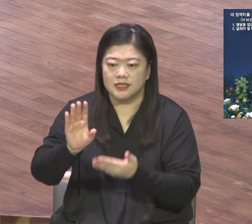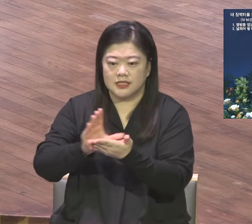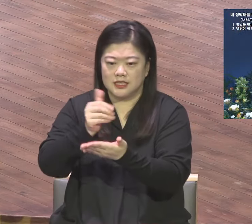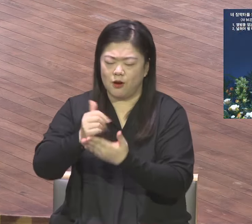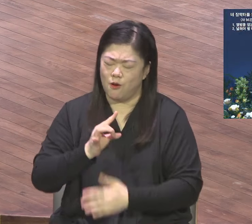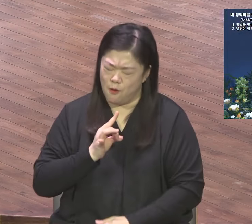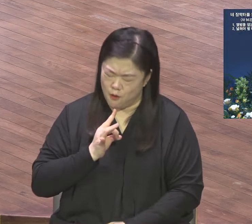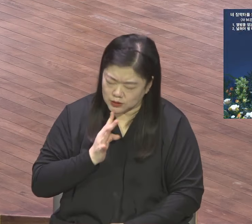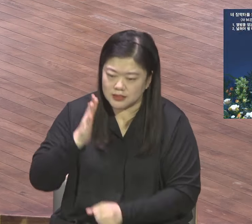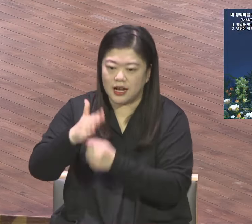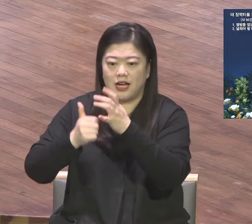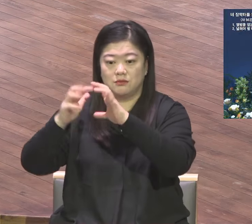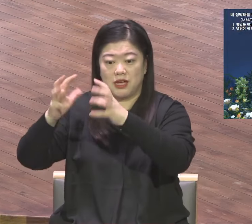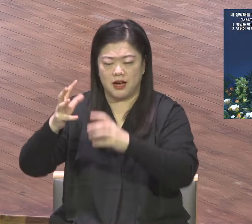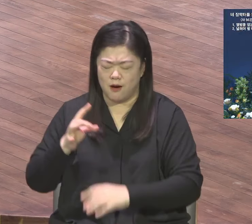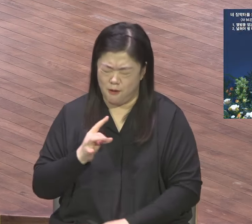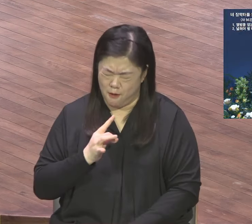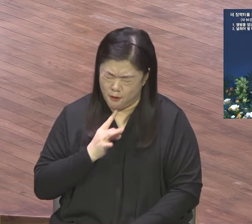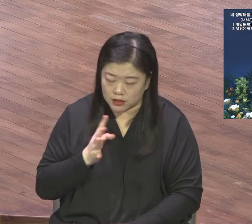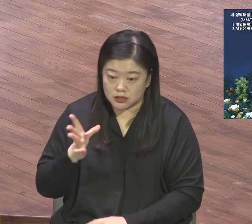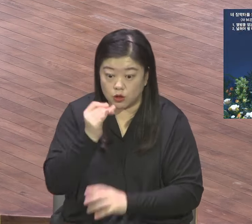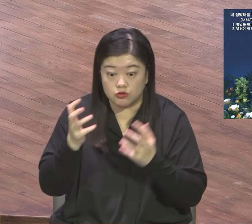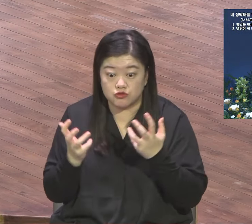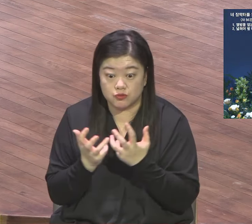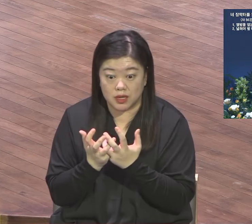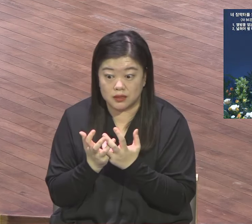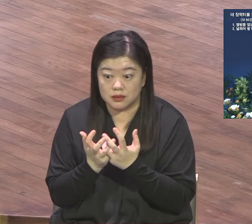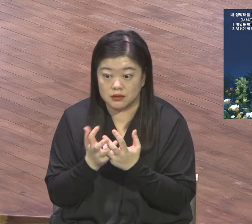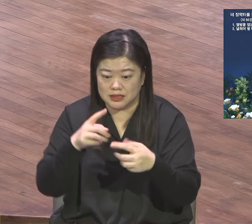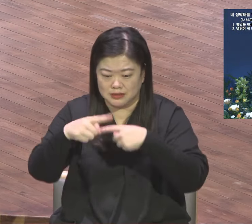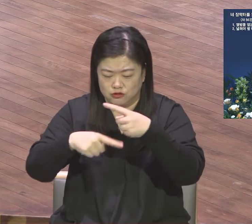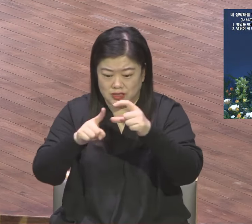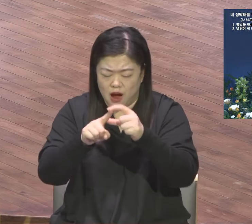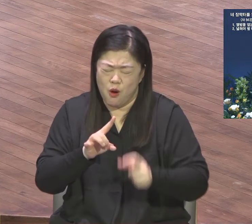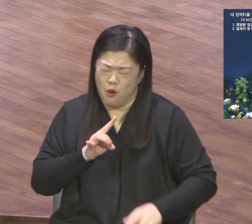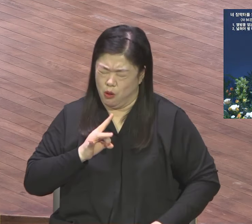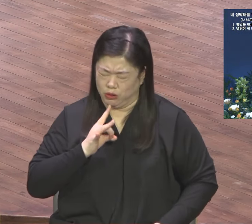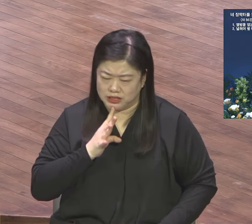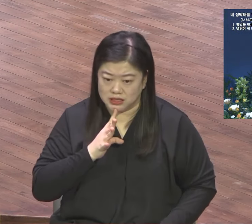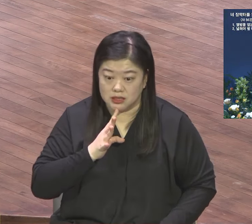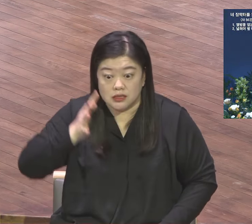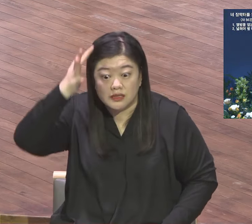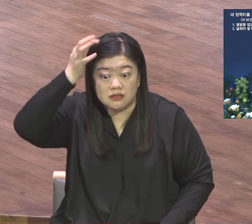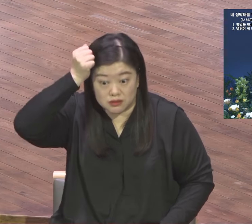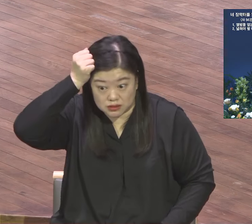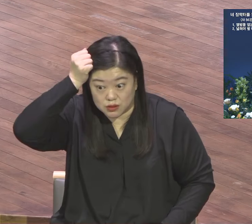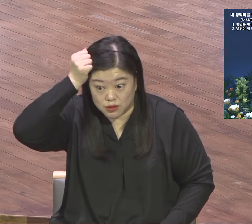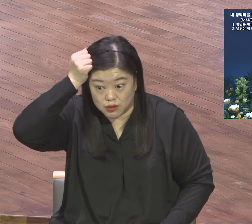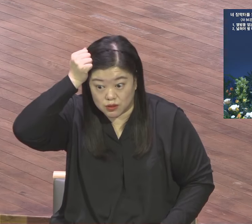성령 충만 이렇게 답 내고 결론 내고 도전해라